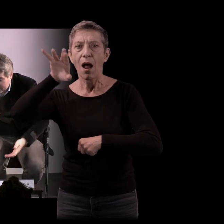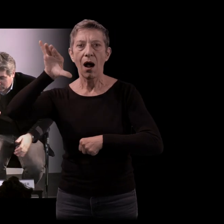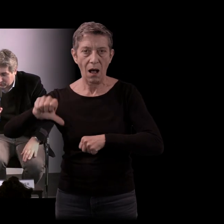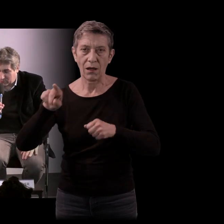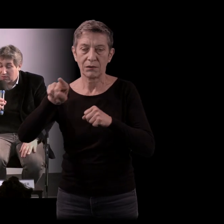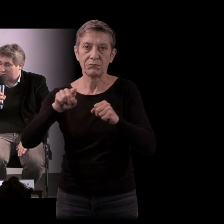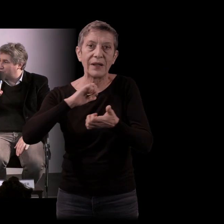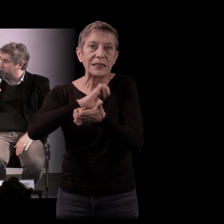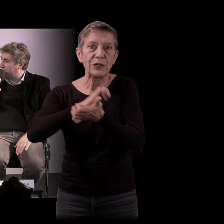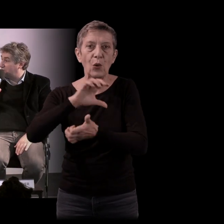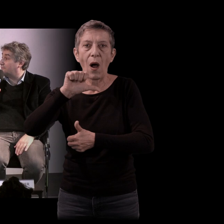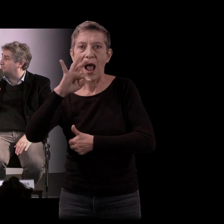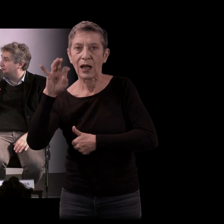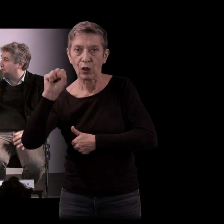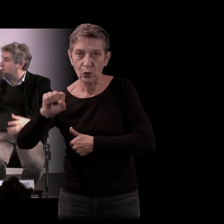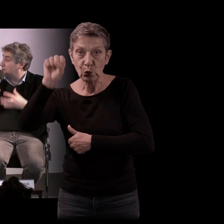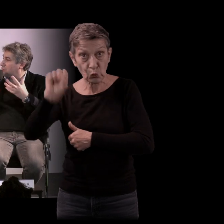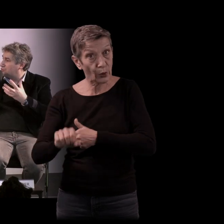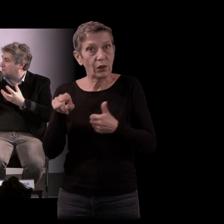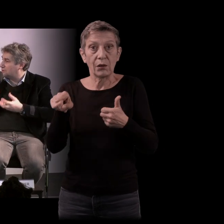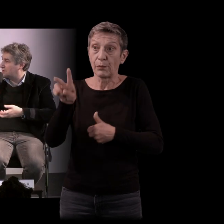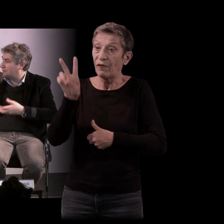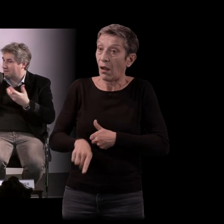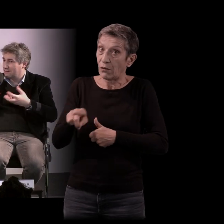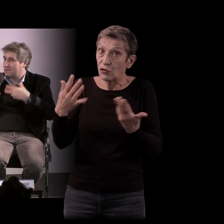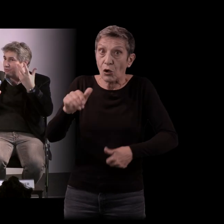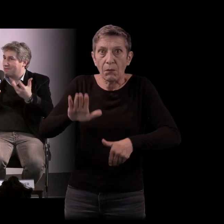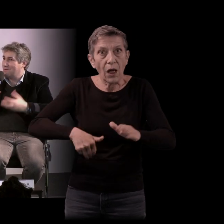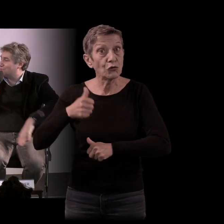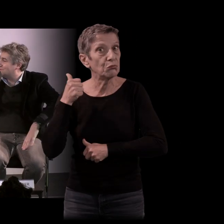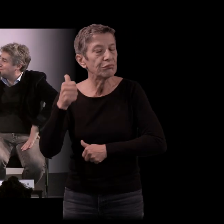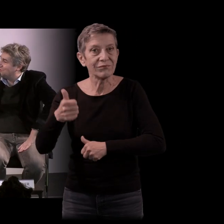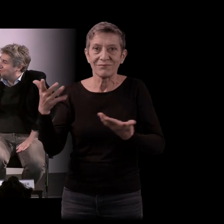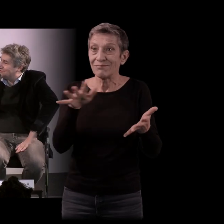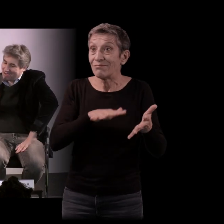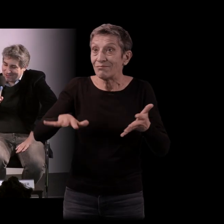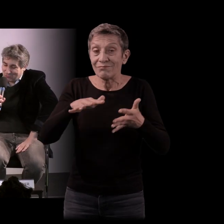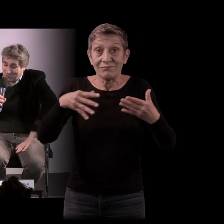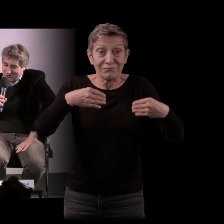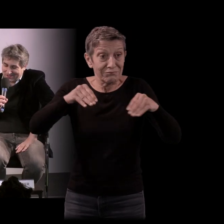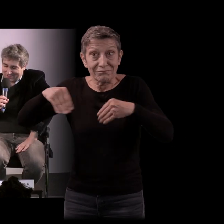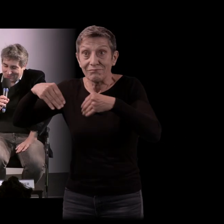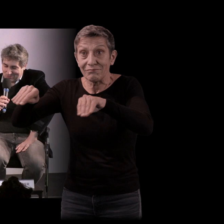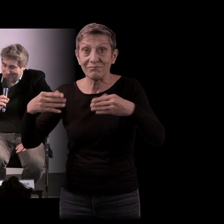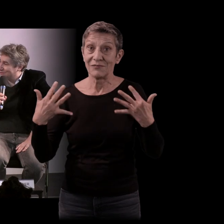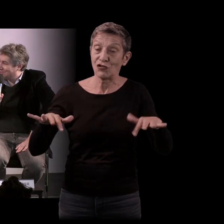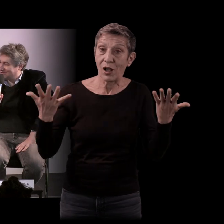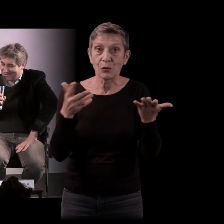rencontre d'ores et déjà un vrai beau succès, en tout cas qui provoque un bel enthousiasme en librairie et de nombreuses réactions de lecteurs assez